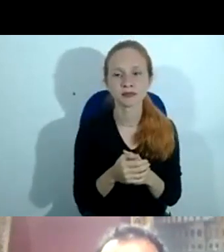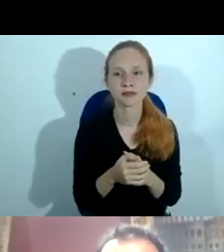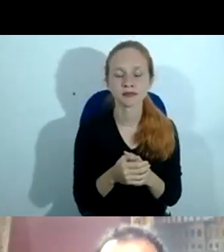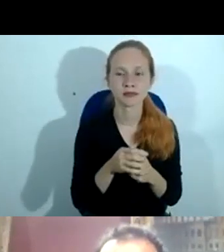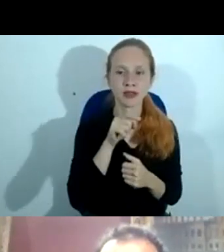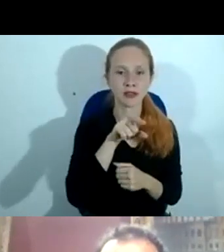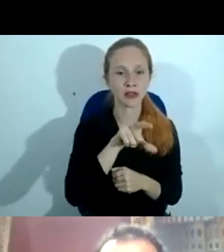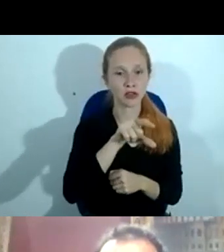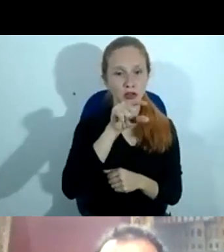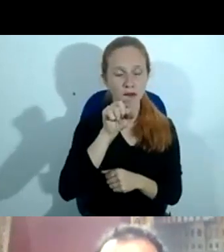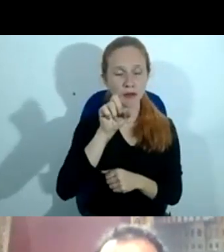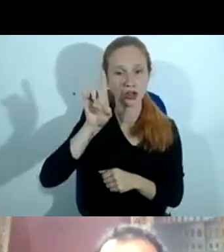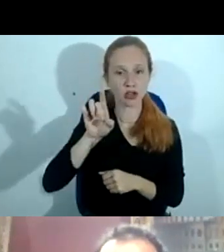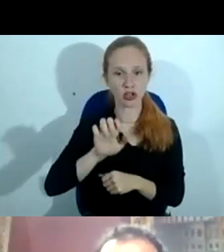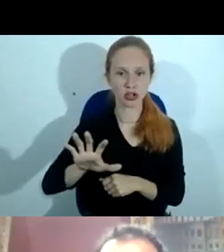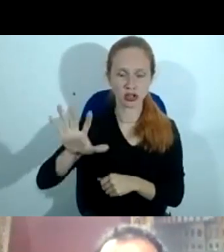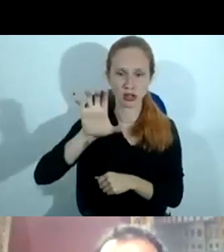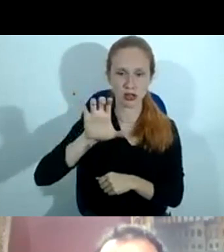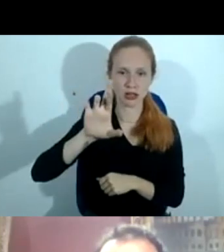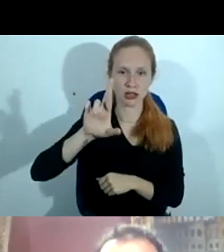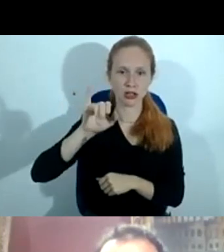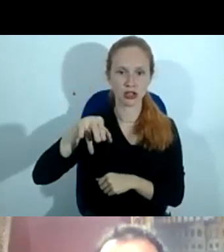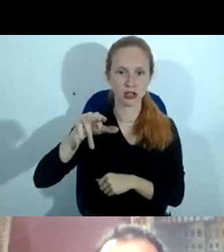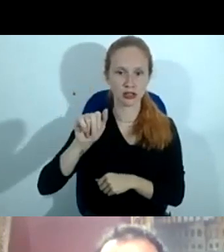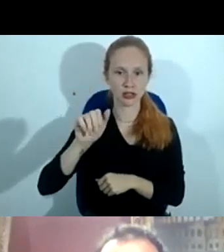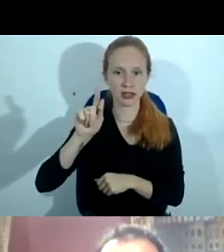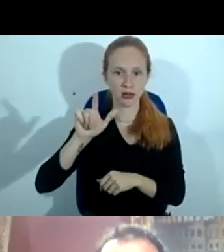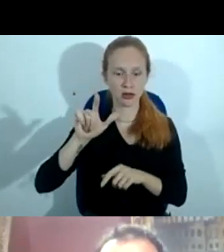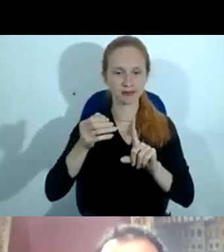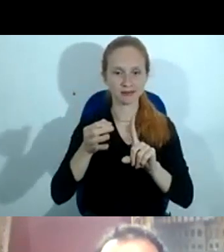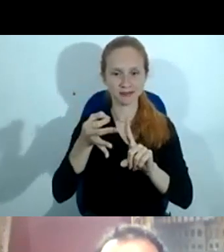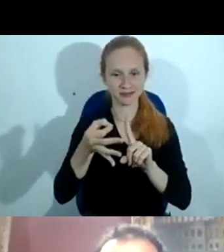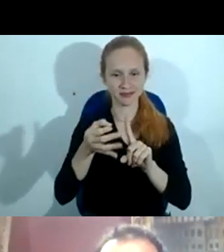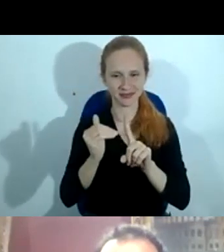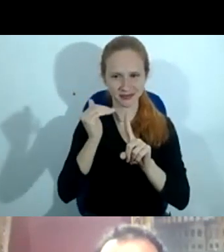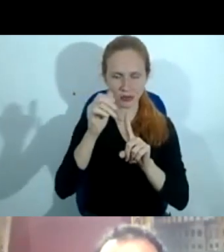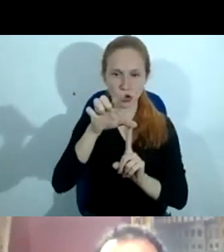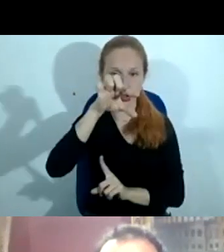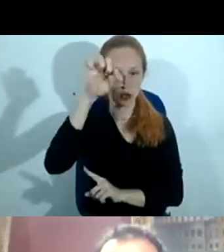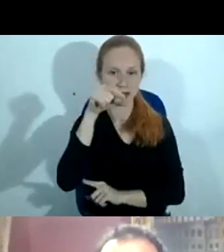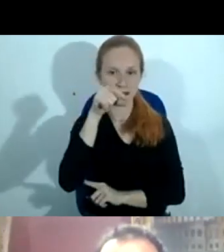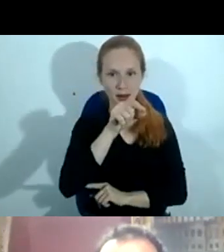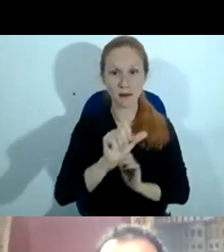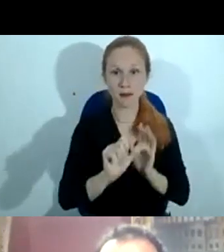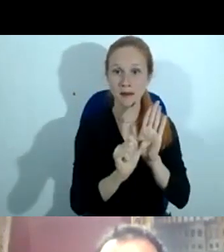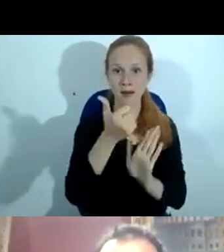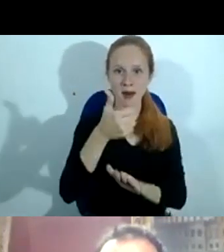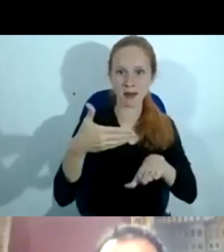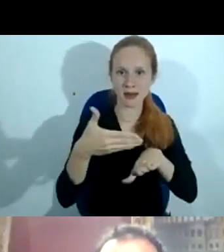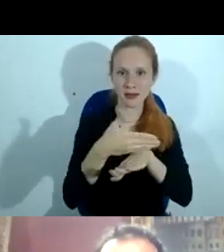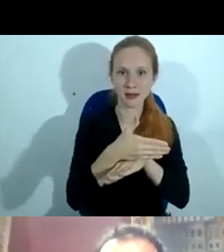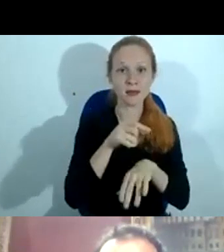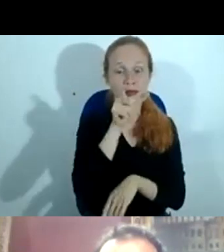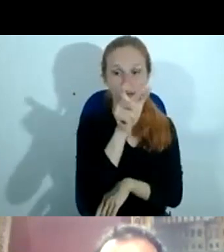diretora-geral, desembargadora Cristina Gáulia, e hoje ele faz, é o primeiro evento dele, e ele também